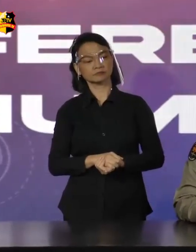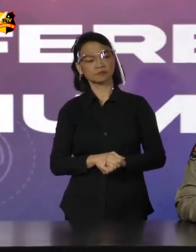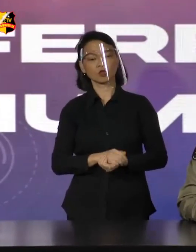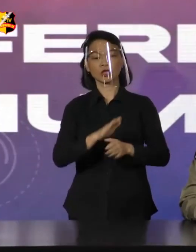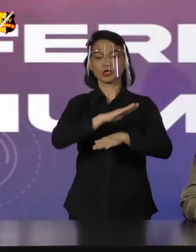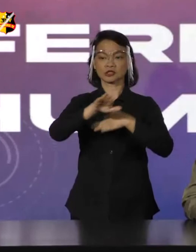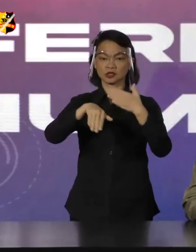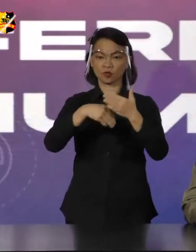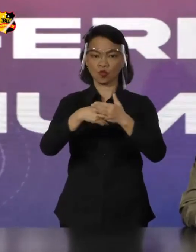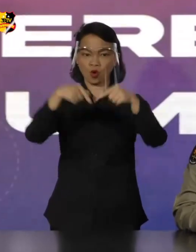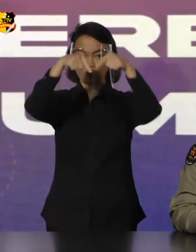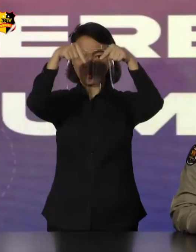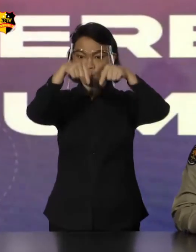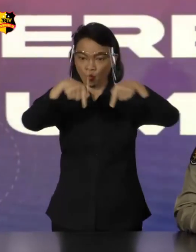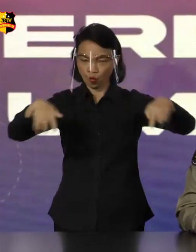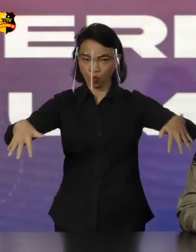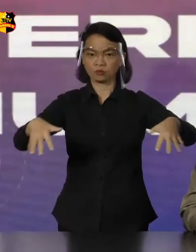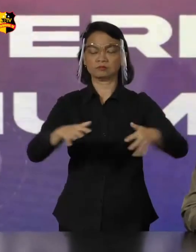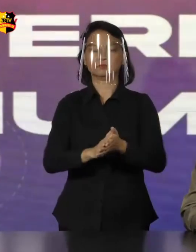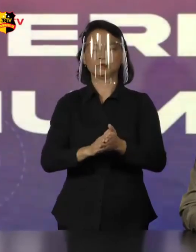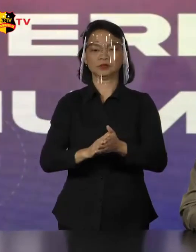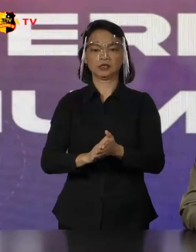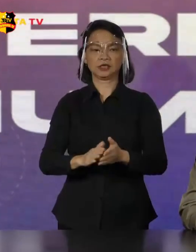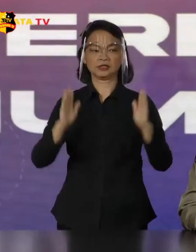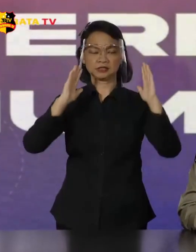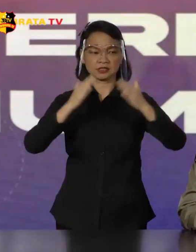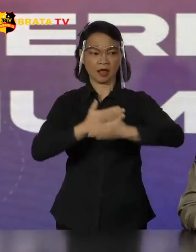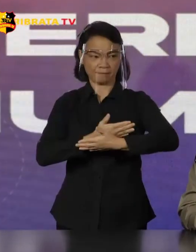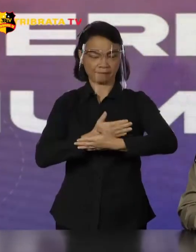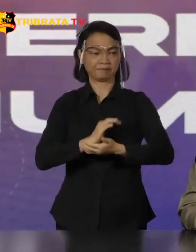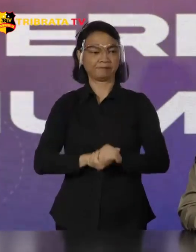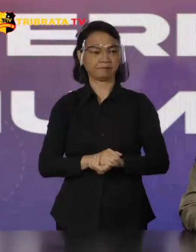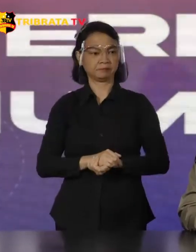Semua itu jaringan jemaah islami Betul